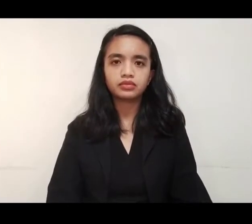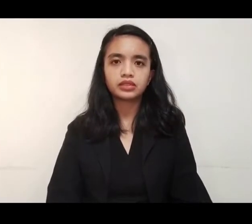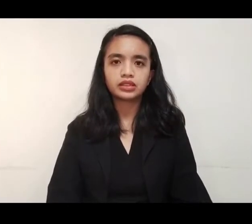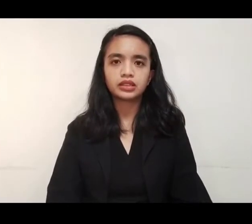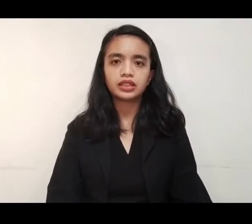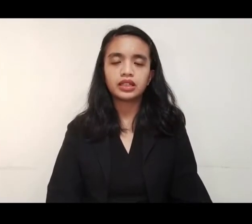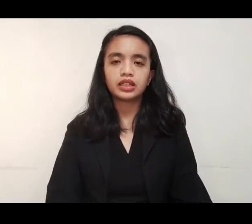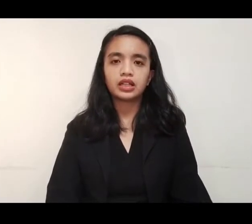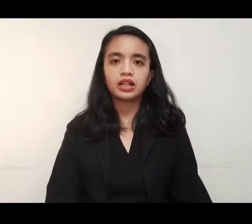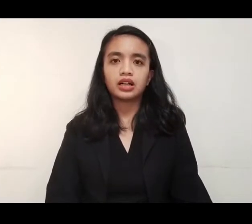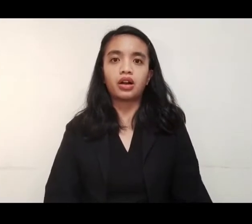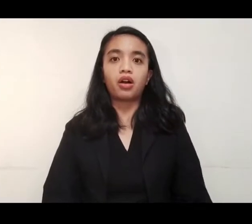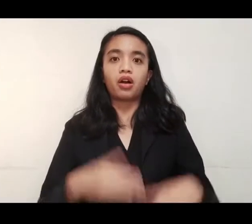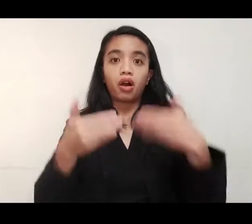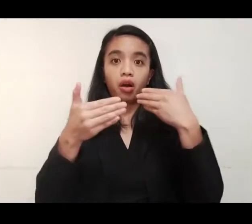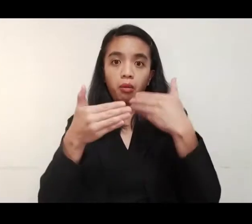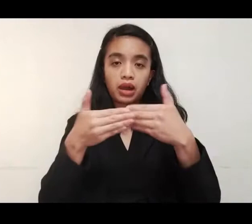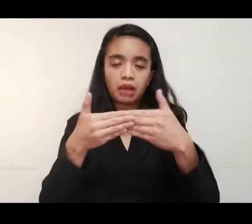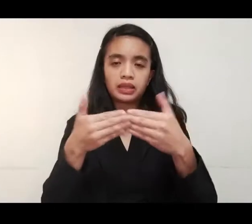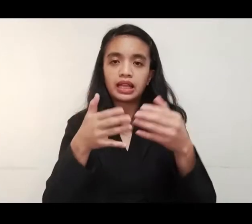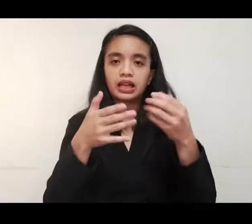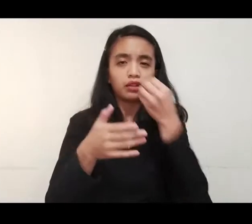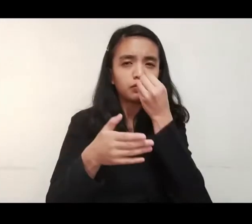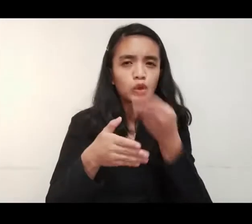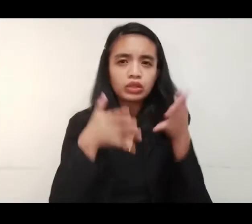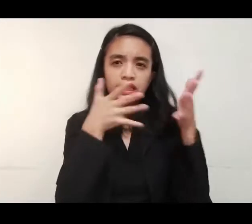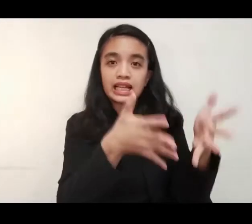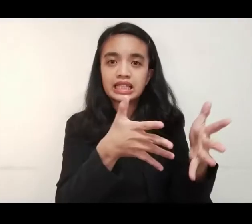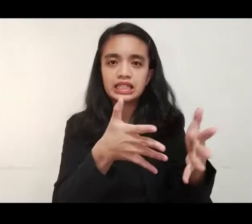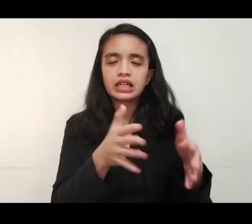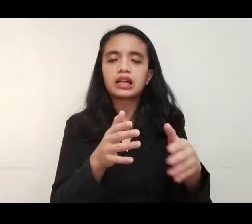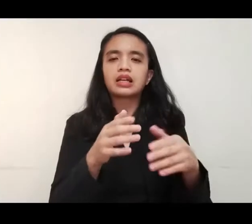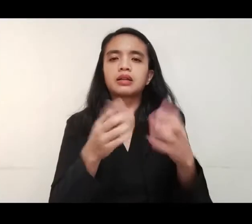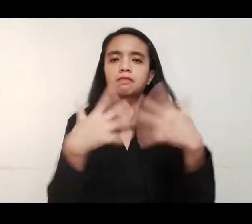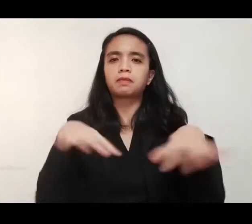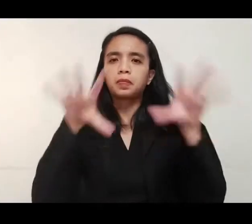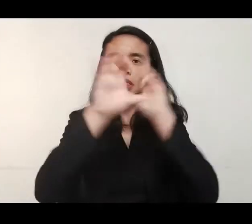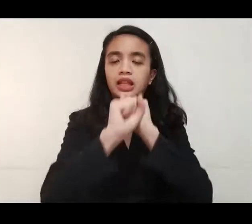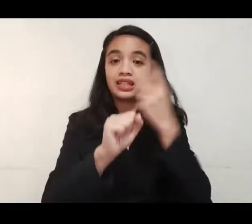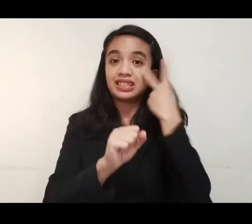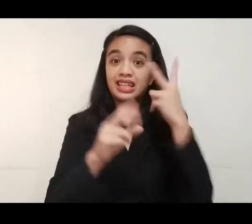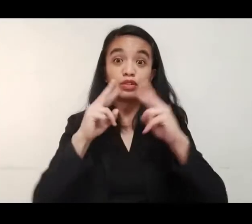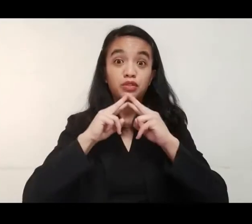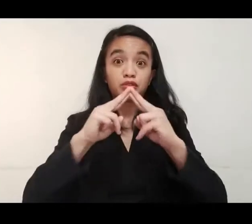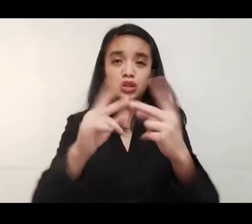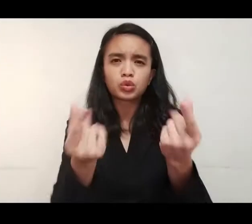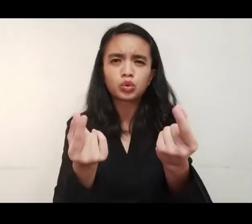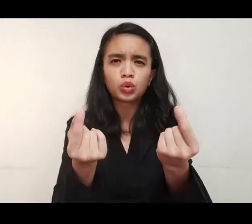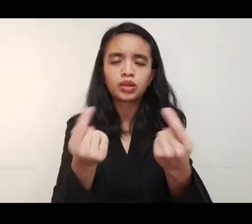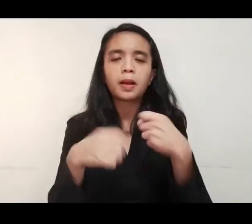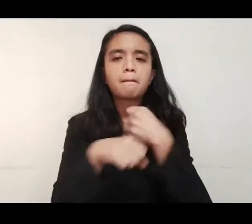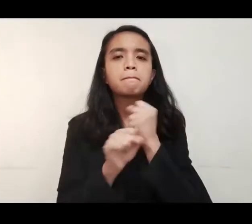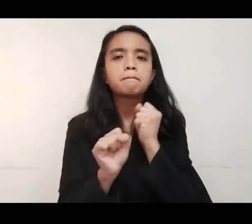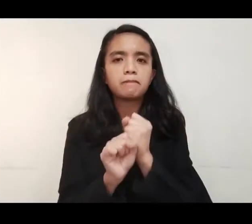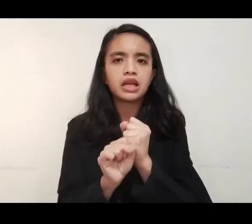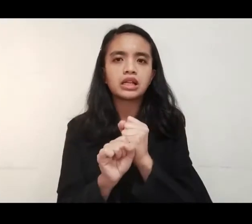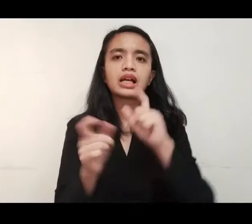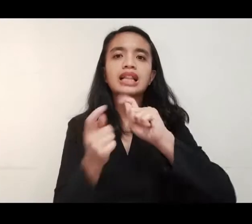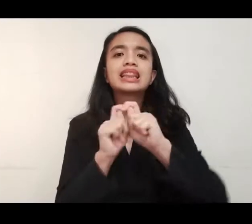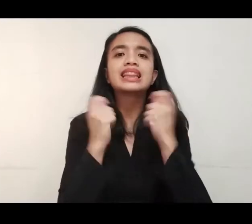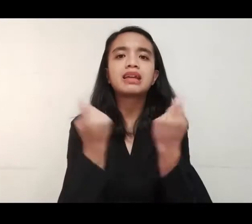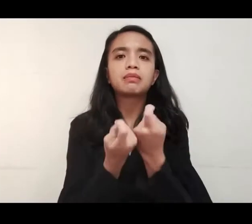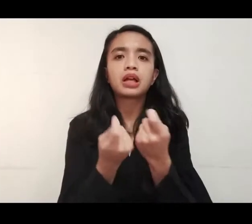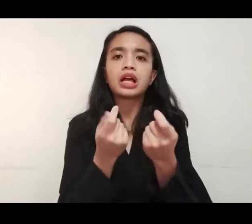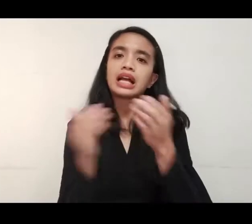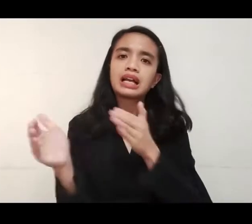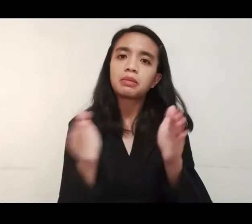Ilang araw bago matapos ang enhanced community quarantine, bumuo ng transition team ang Vegan City para makapaghanda sa muling